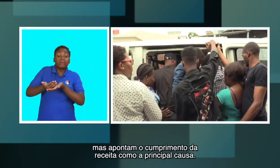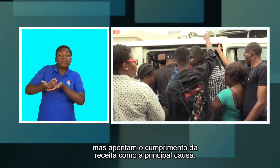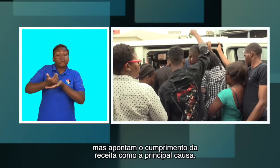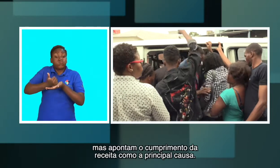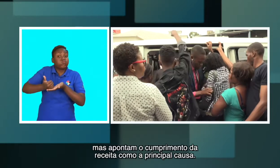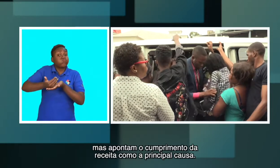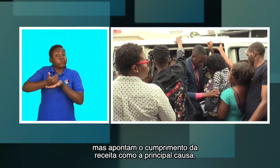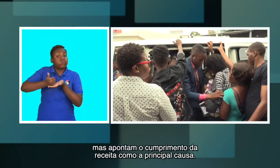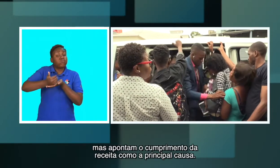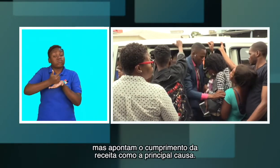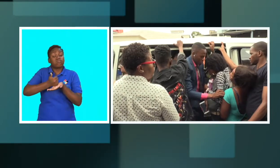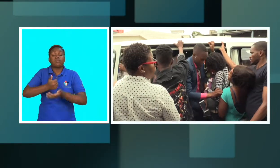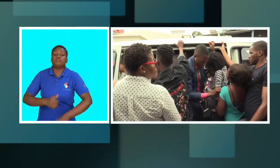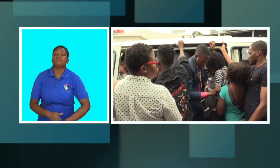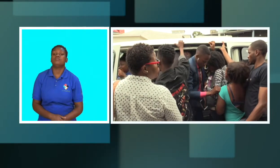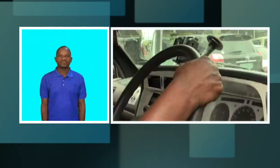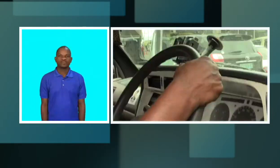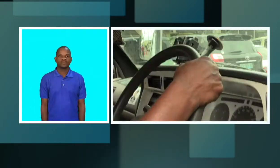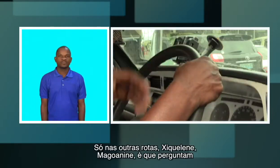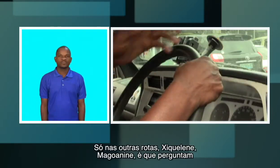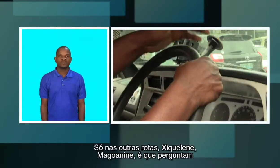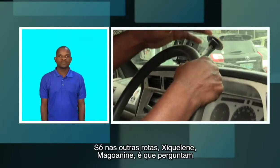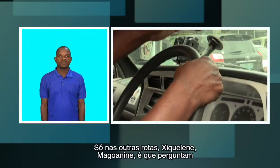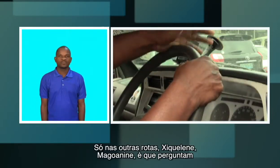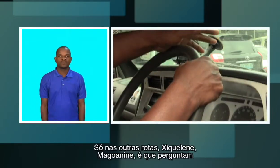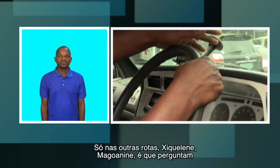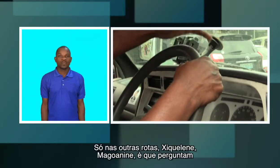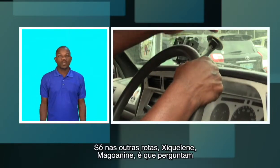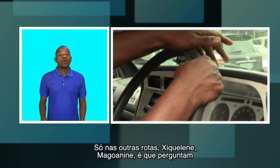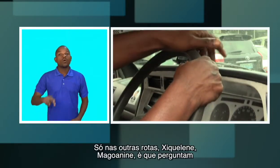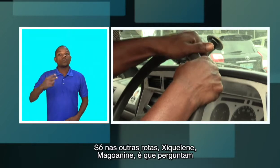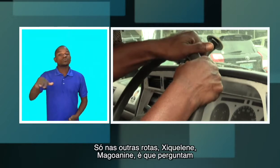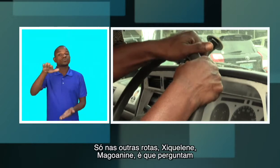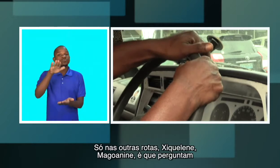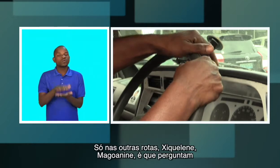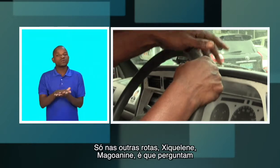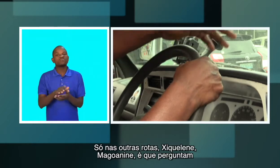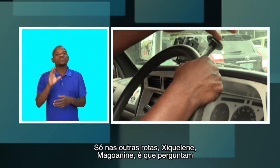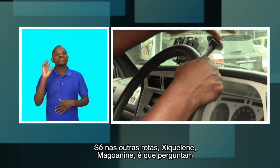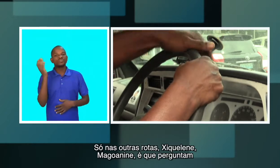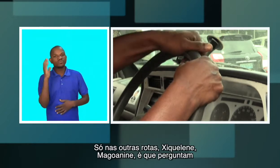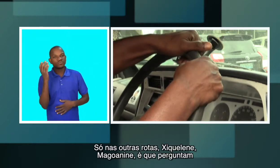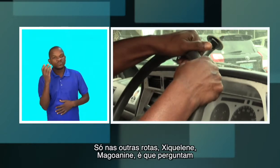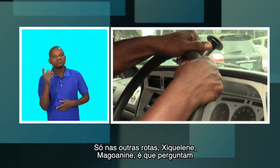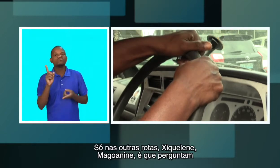como a principal causa. São nas outras rotas, Calene, Maguanine, é que